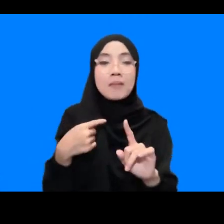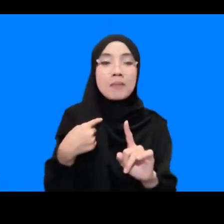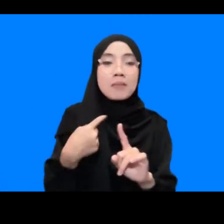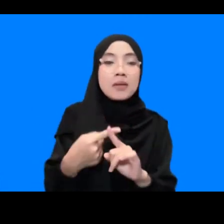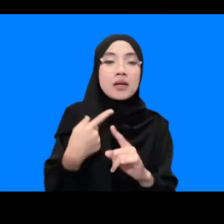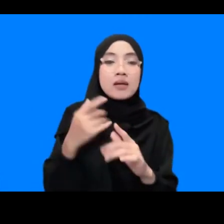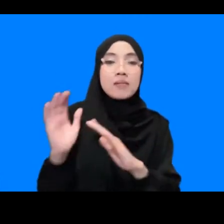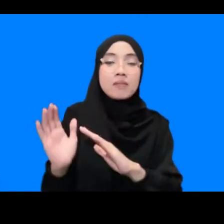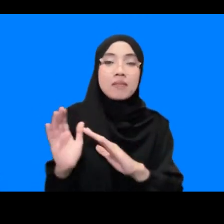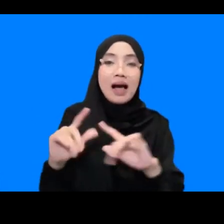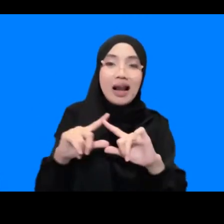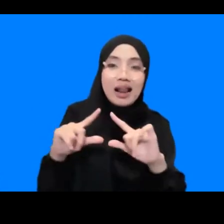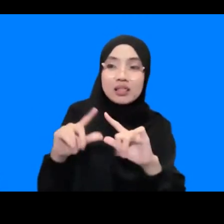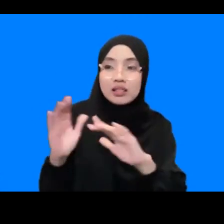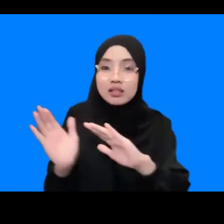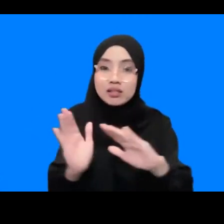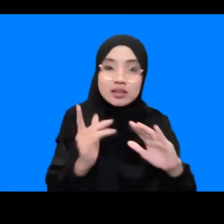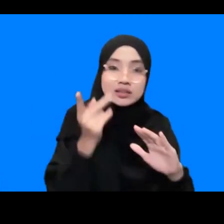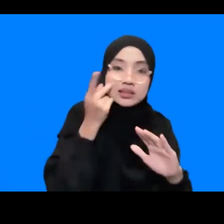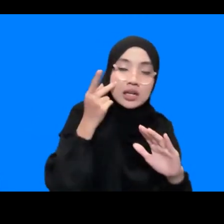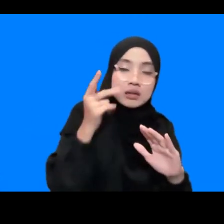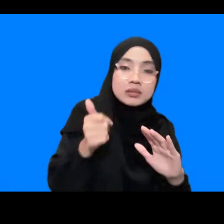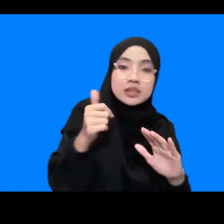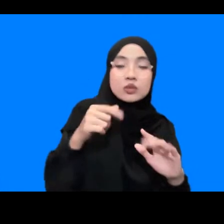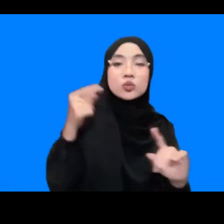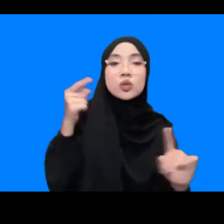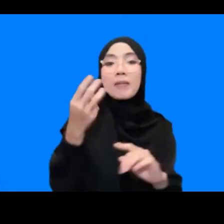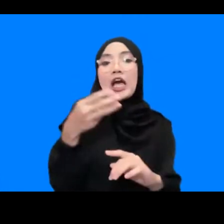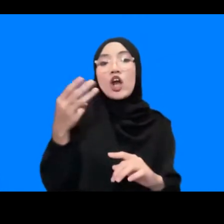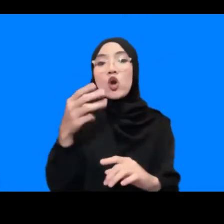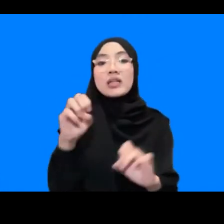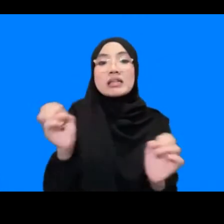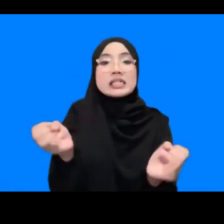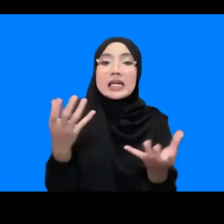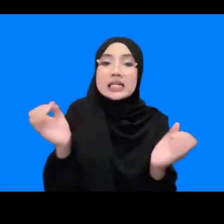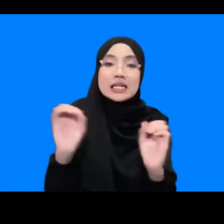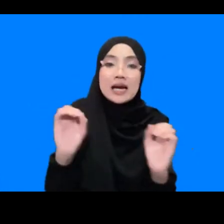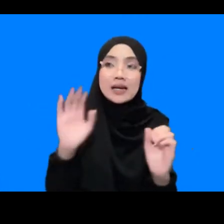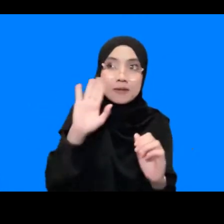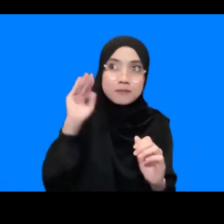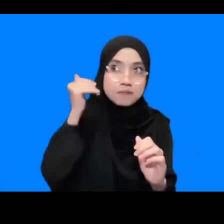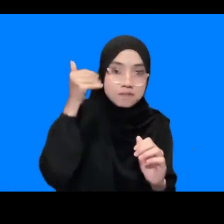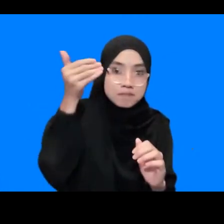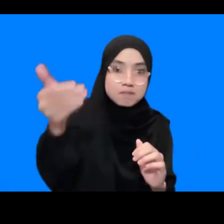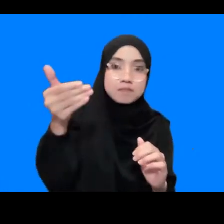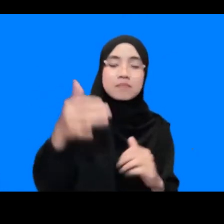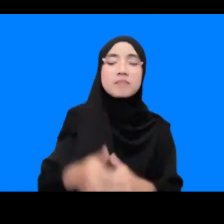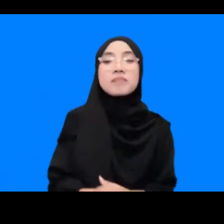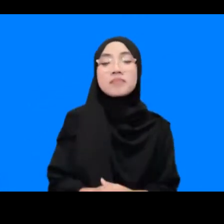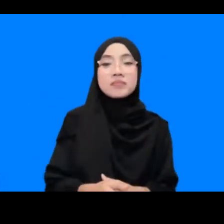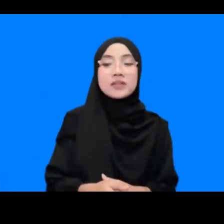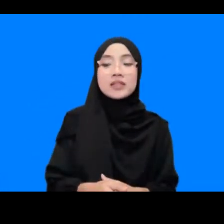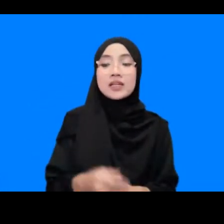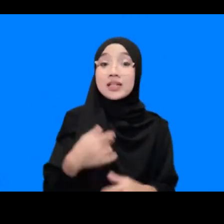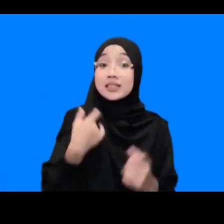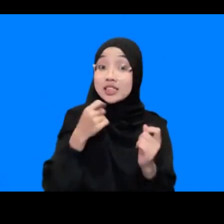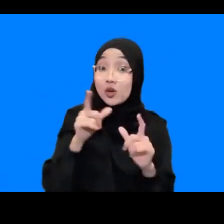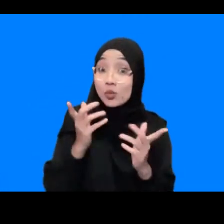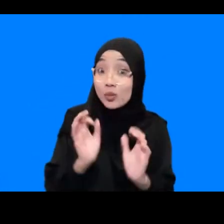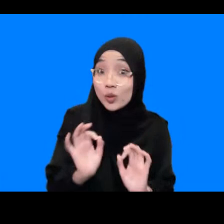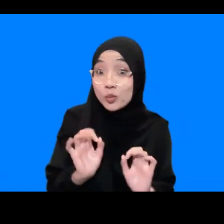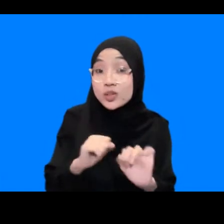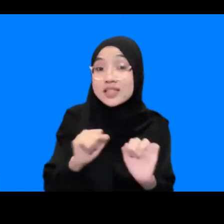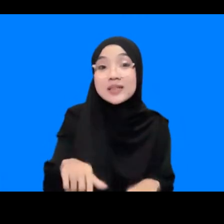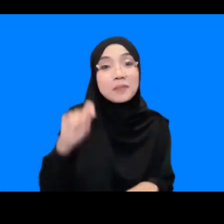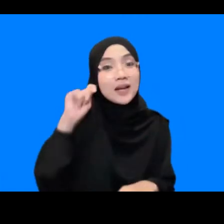maintenance alat agar error-error yang seperti ini tidak kejadian lagi kemudian hari jadi udah kejawab belum sistem